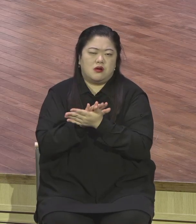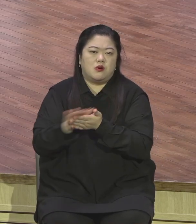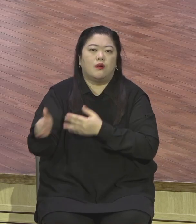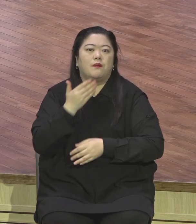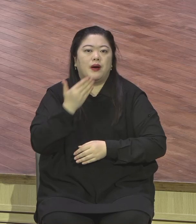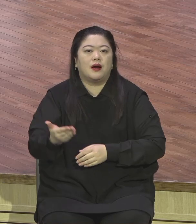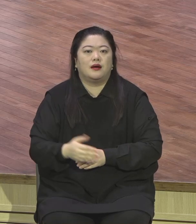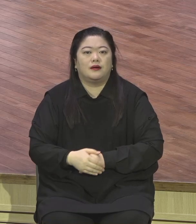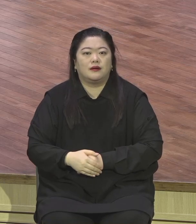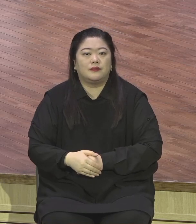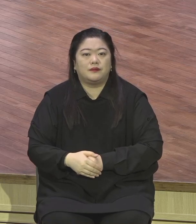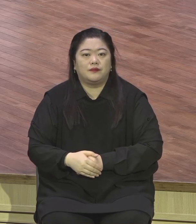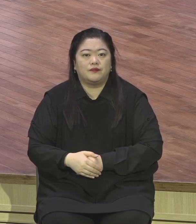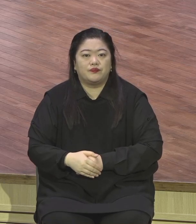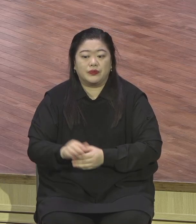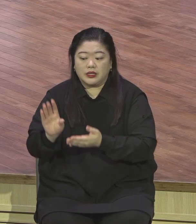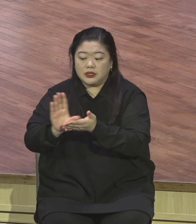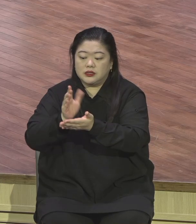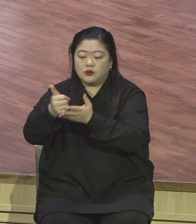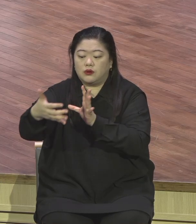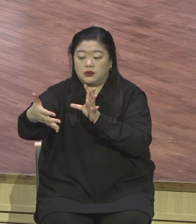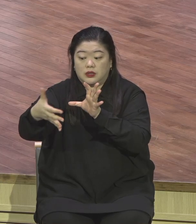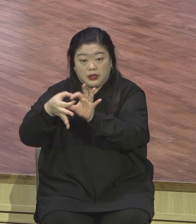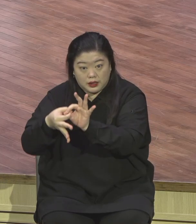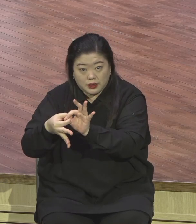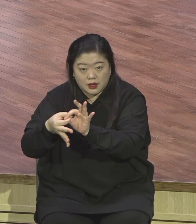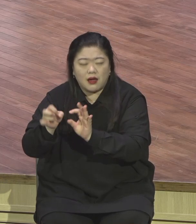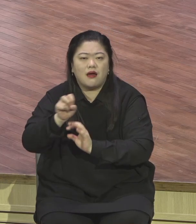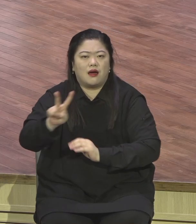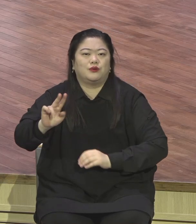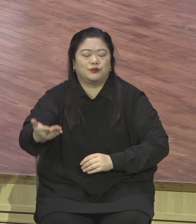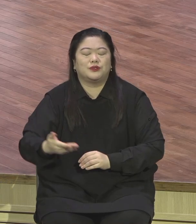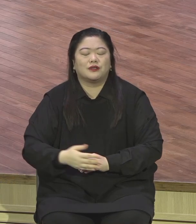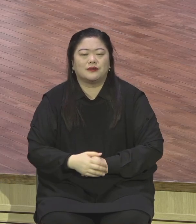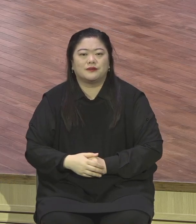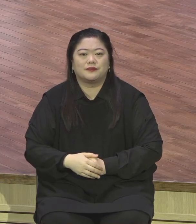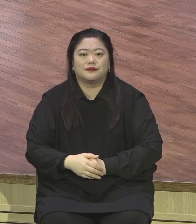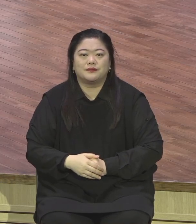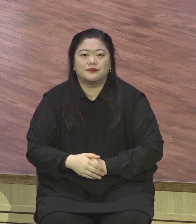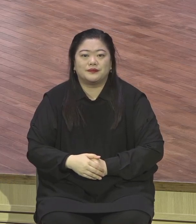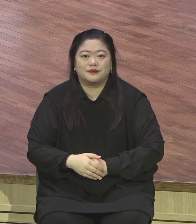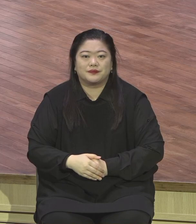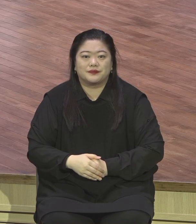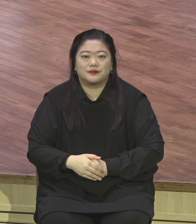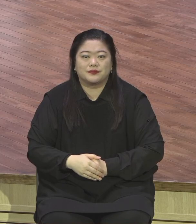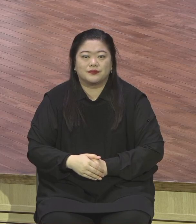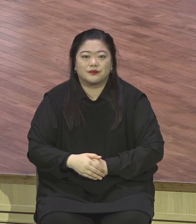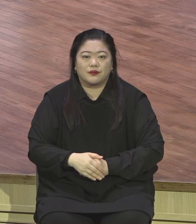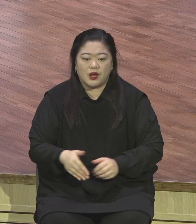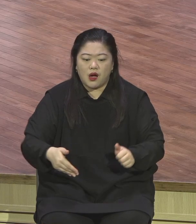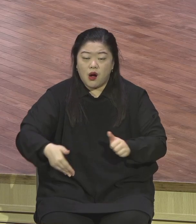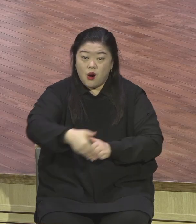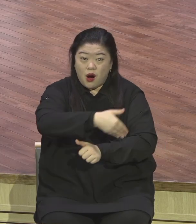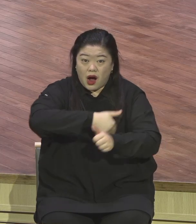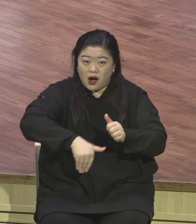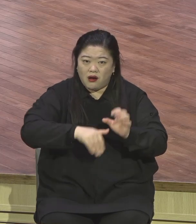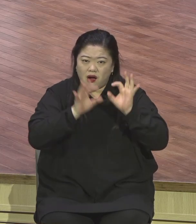안에 영계의 모든 성도는 오늘 말씀을 통해서 환경을 살아잡고 있는 육신적인 이 모든